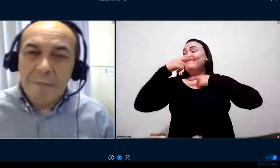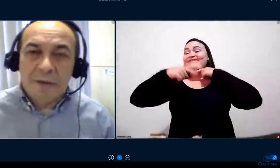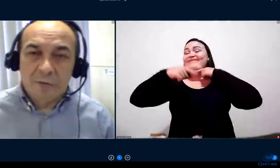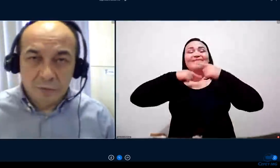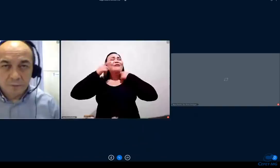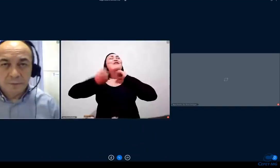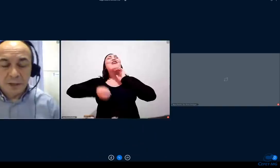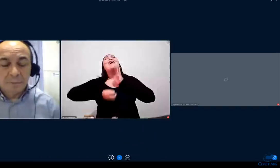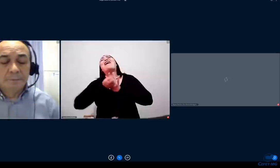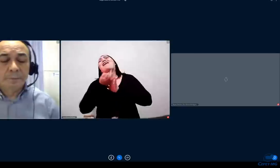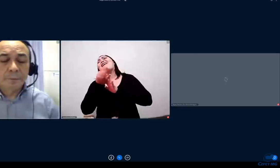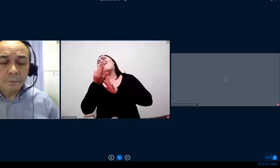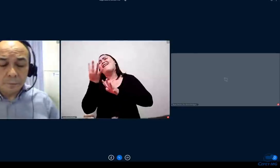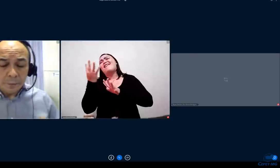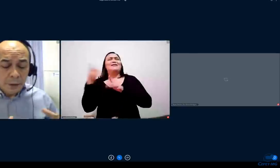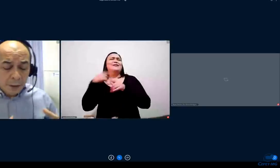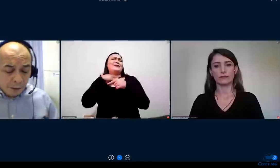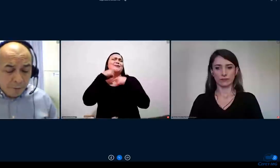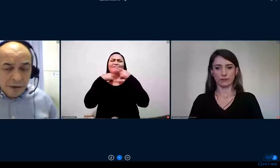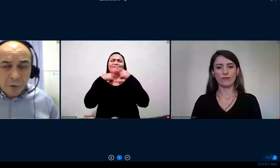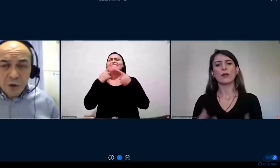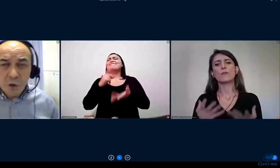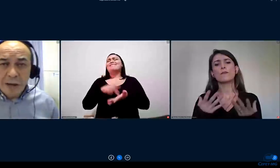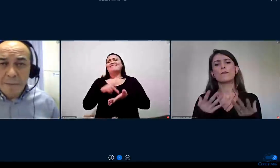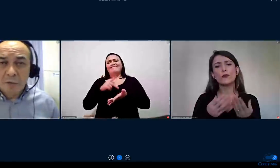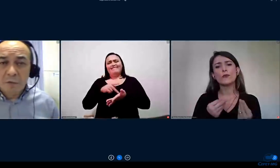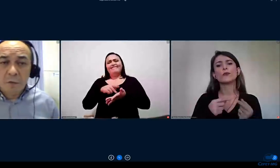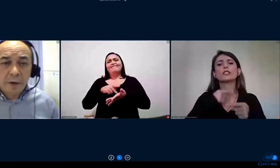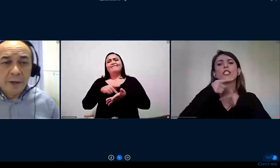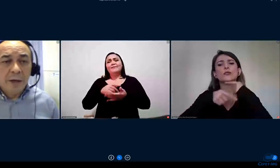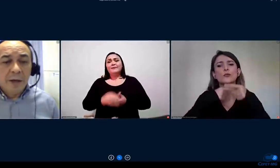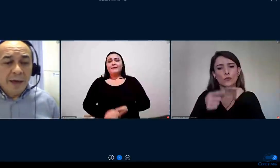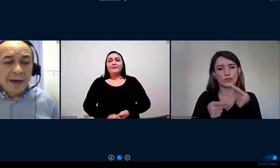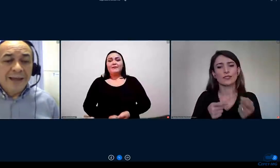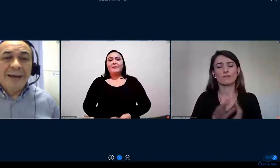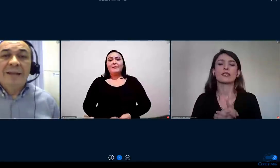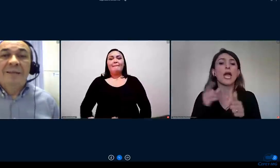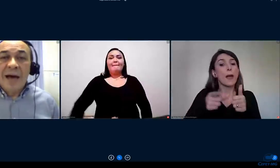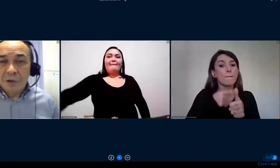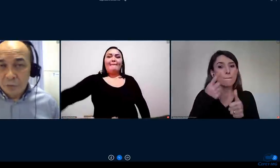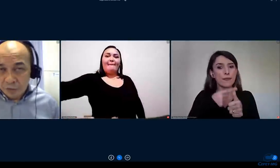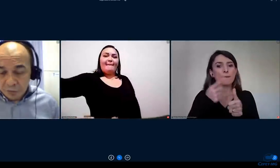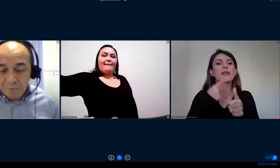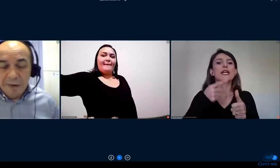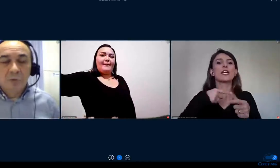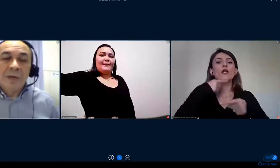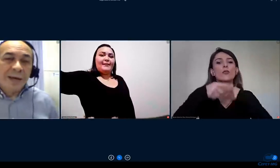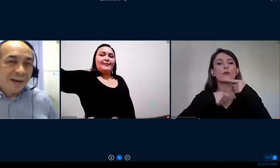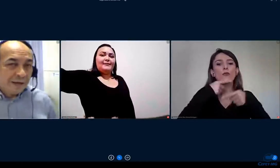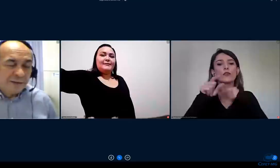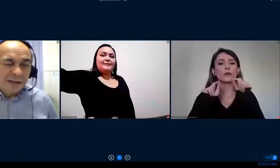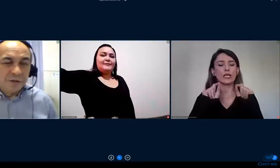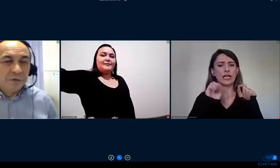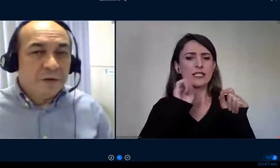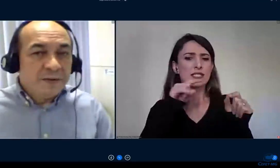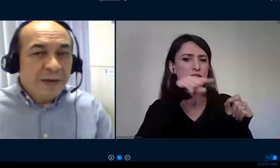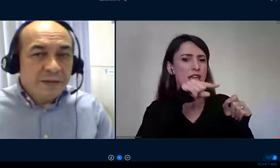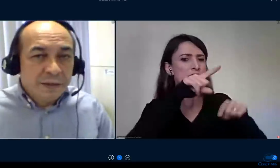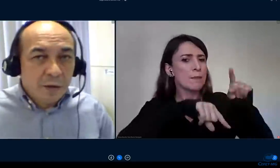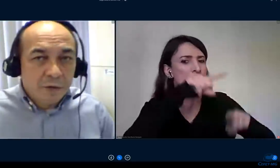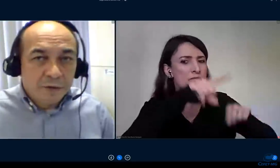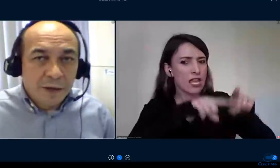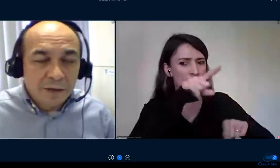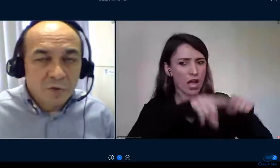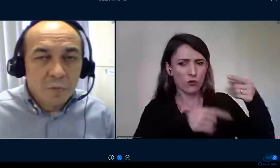questionamentos, tá? O primeiro questionamento foi a legalidade do instrumento, e a legalidade a gente fez